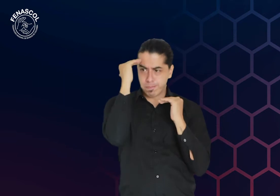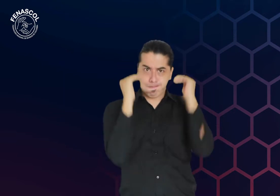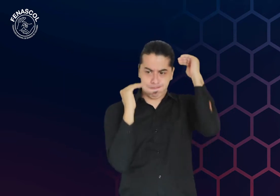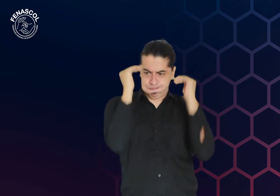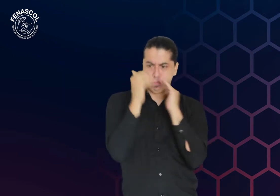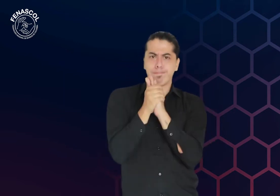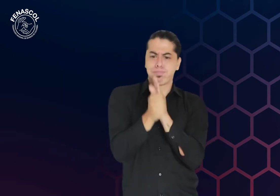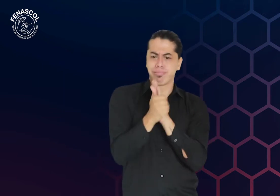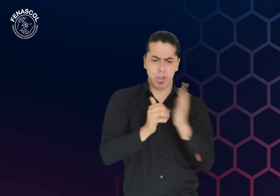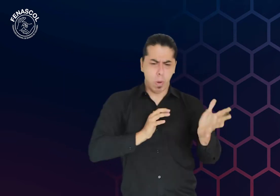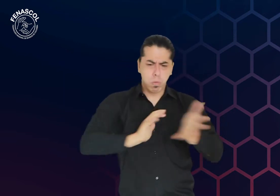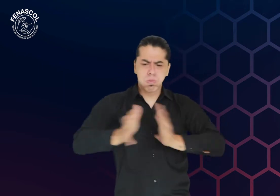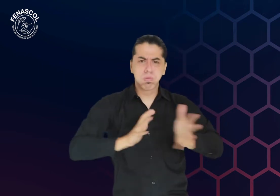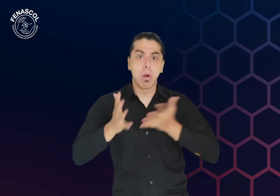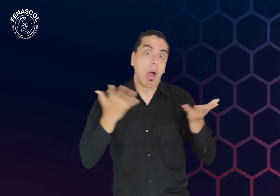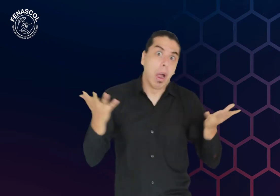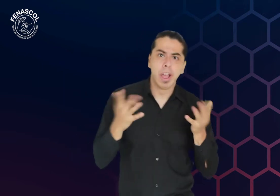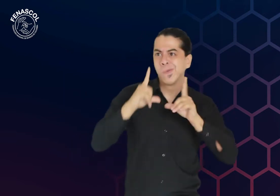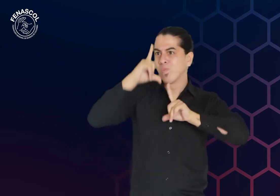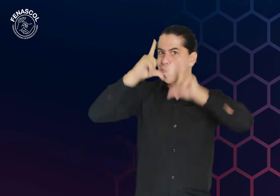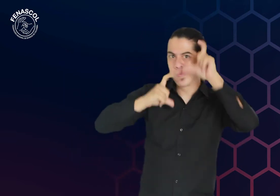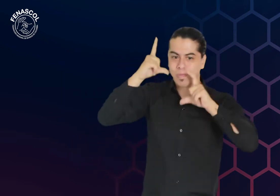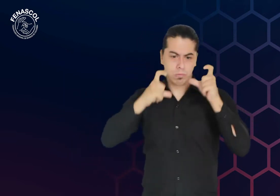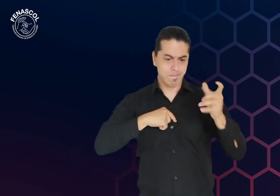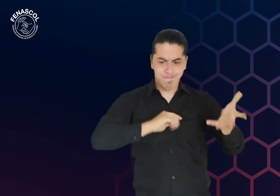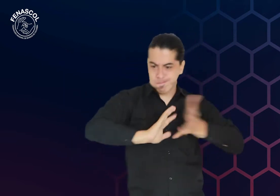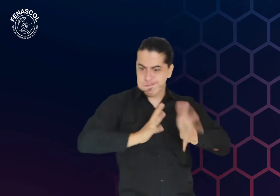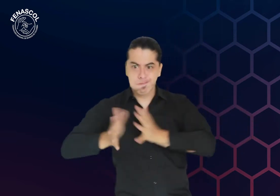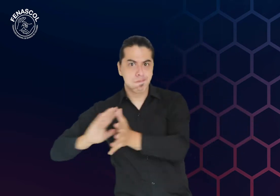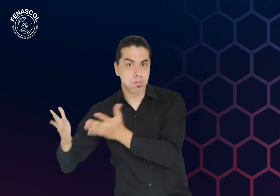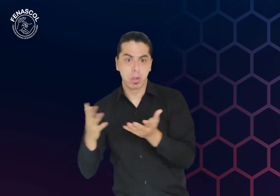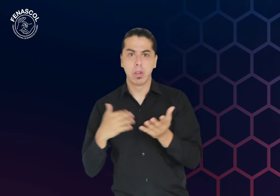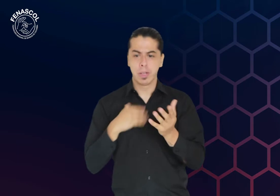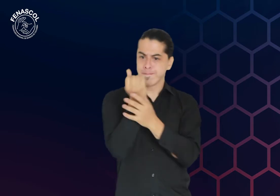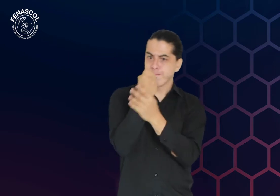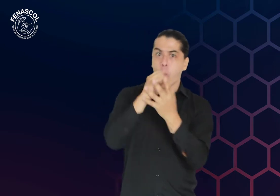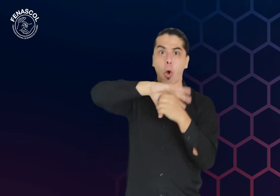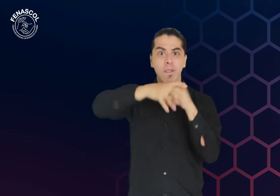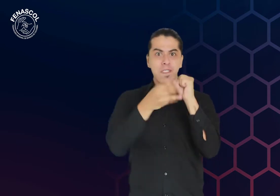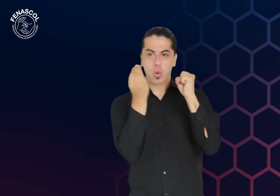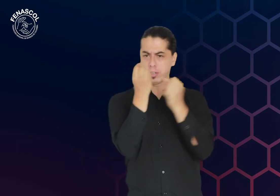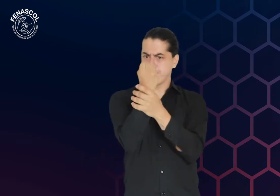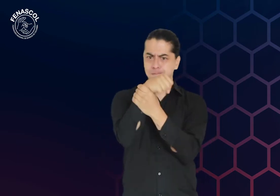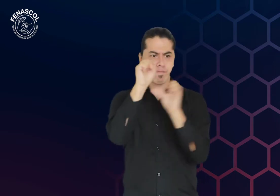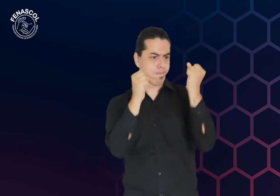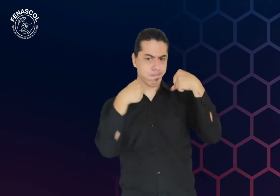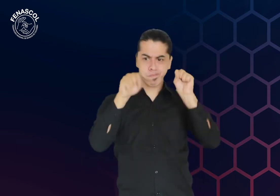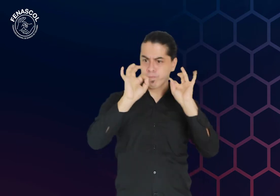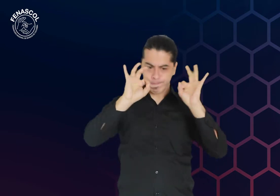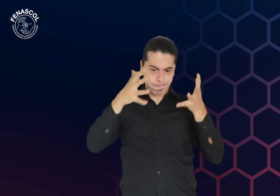la producción de la lengua de señas colombiana, teniendo en cuenta sus parámetros como por ejemplo expresión facial, la configuración manual,